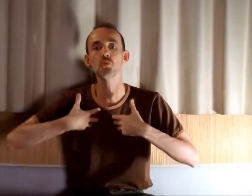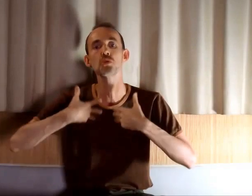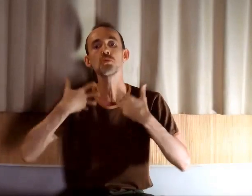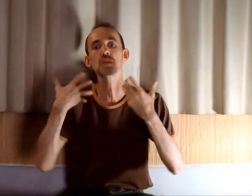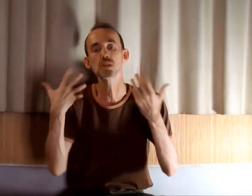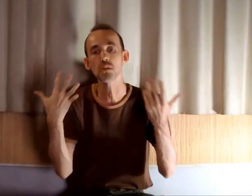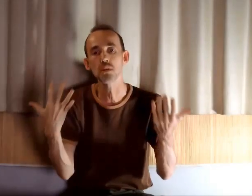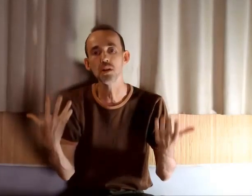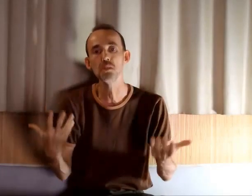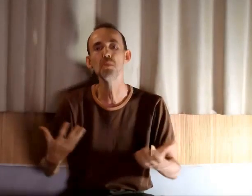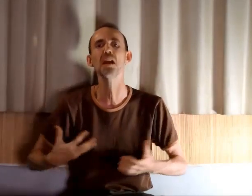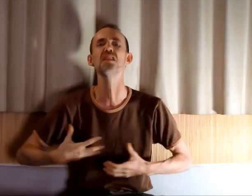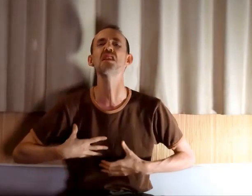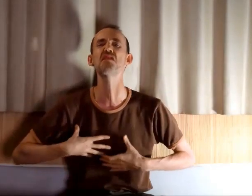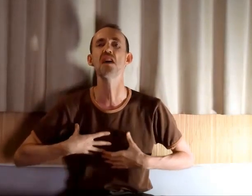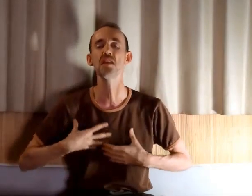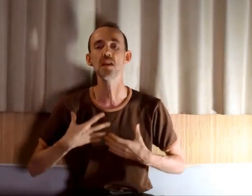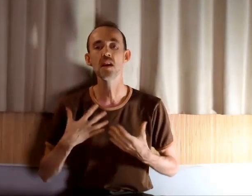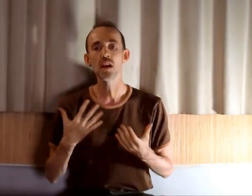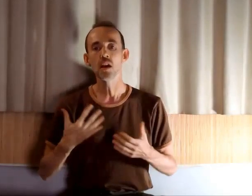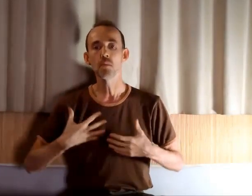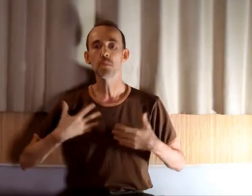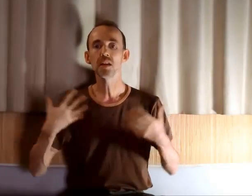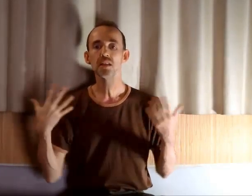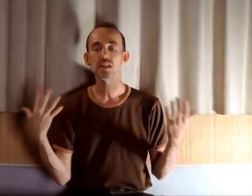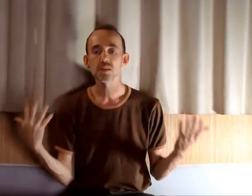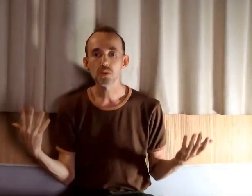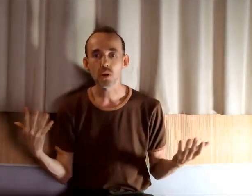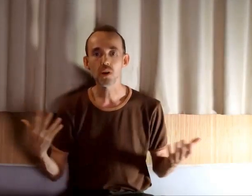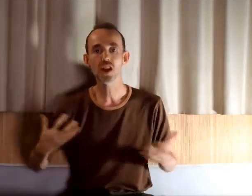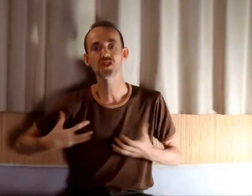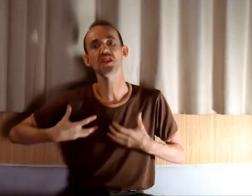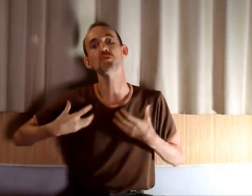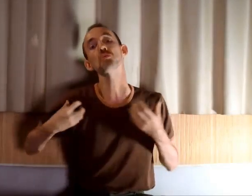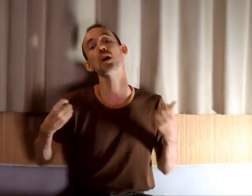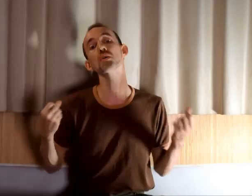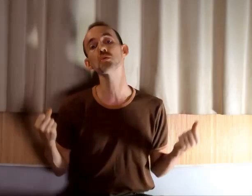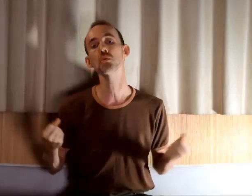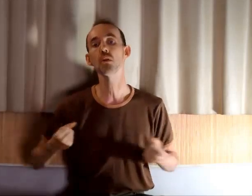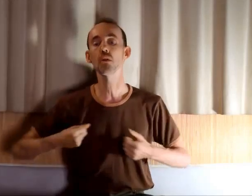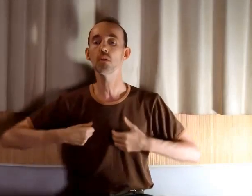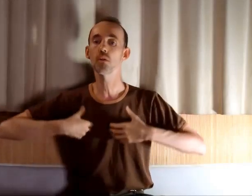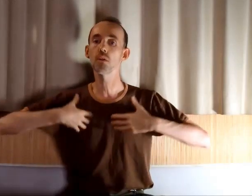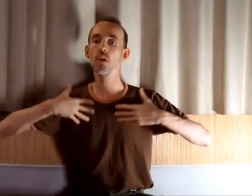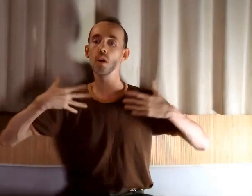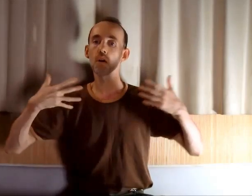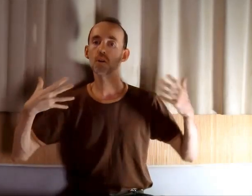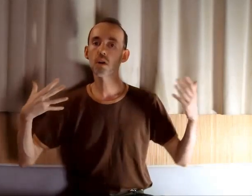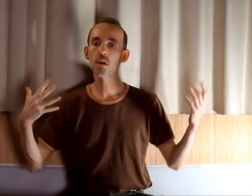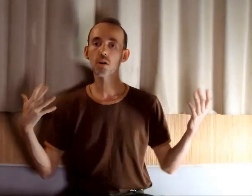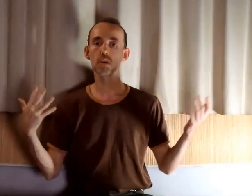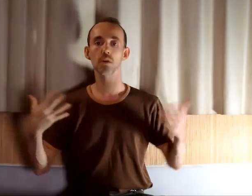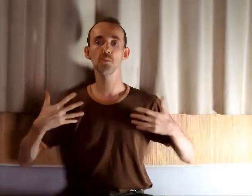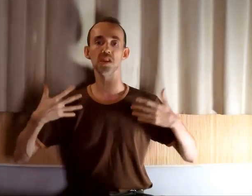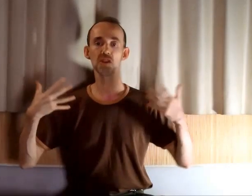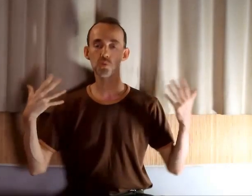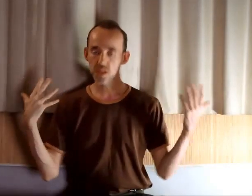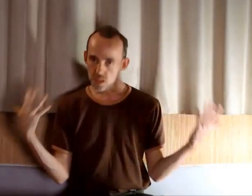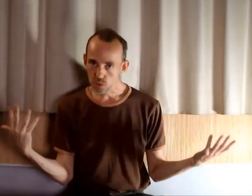émotions qui se libèrent, il y a des peines qui se relâchent, il y des contractions dans le corps, il y a des choses qui